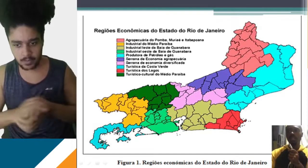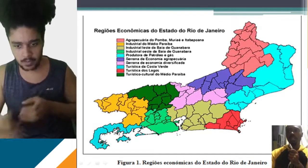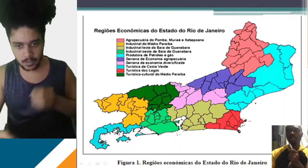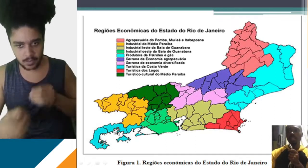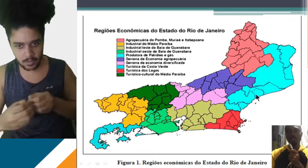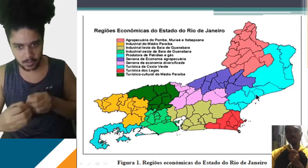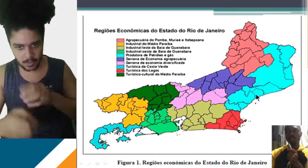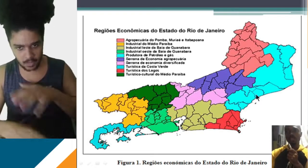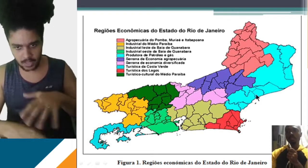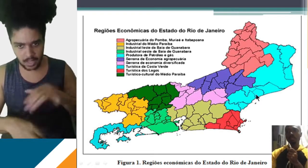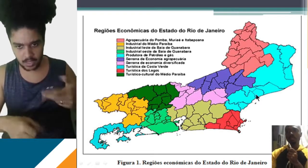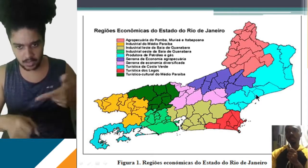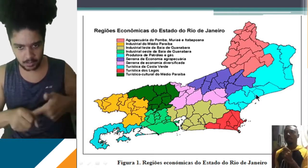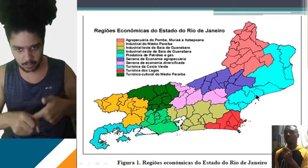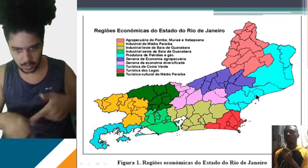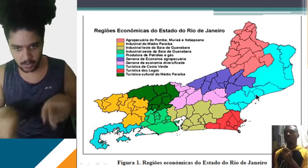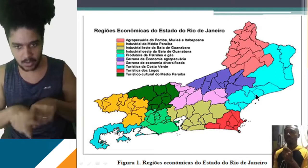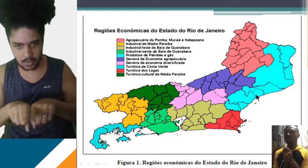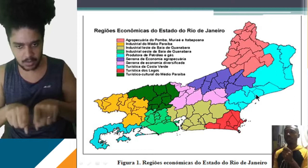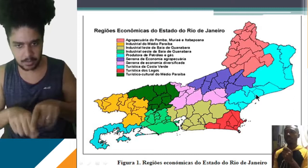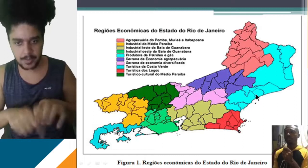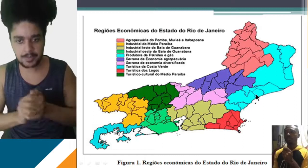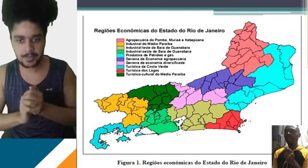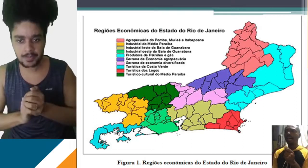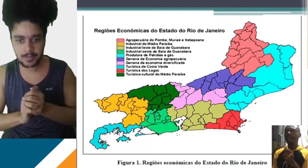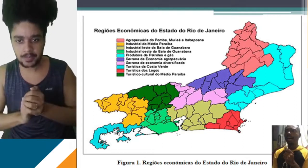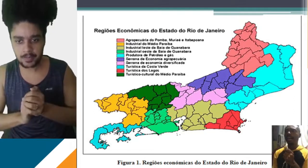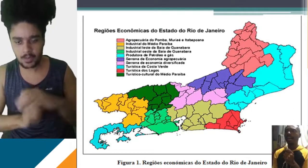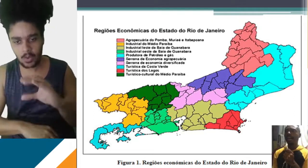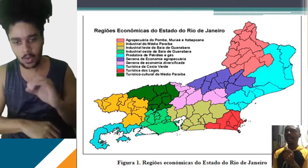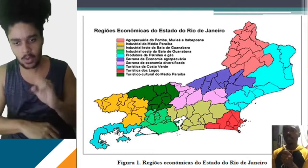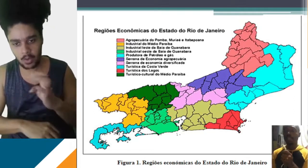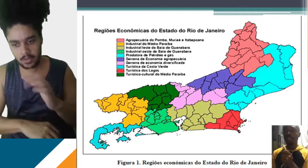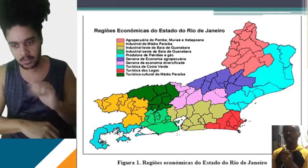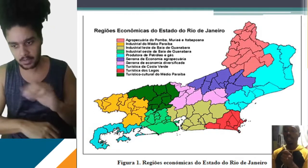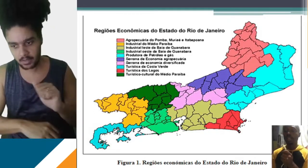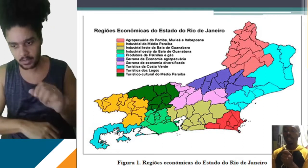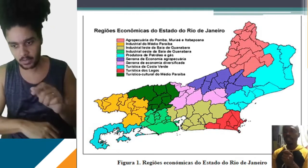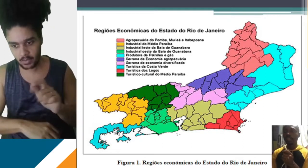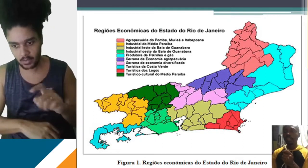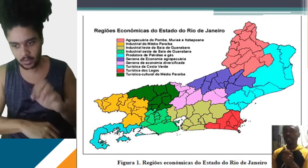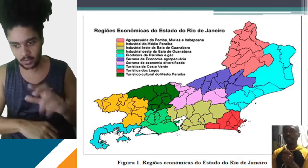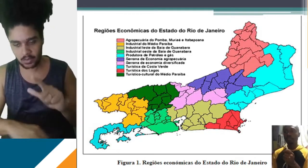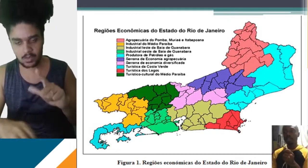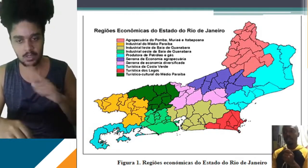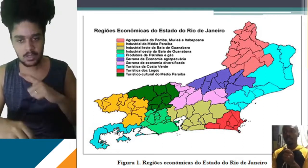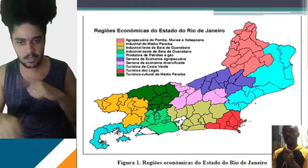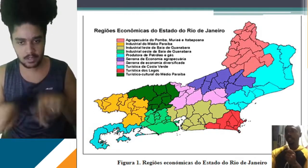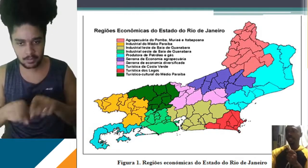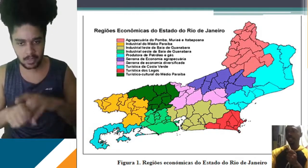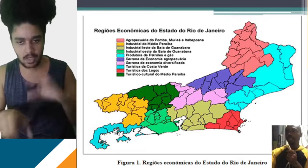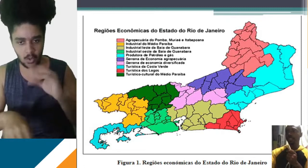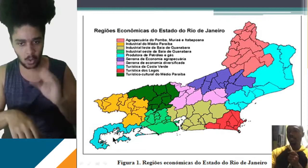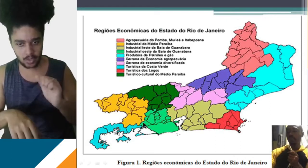também próximo à região de petróleo ali da Costa Azul, né? E também nós temos a